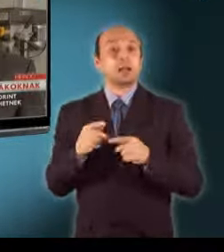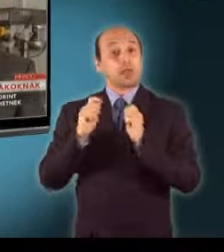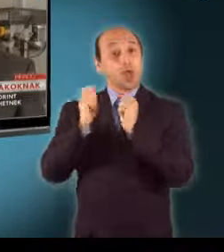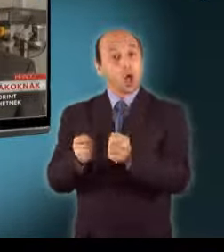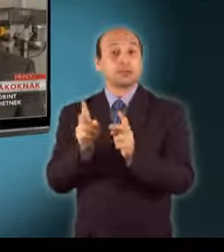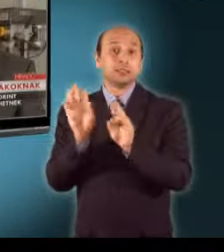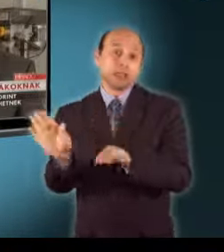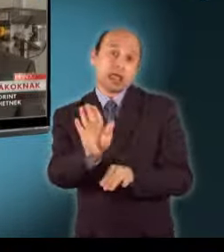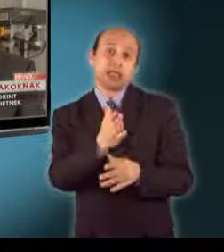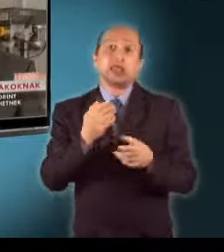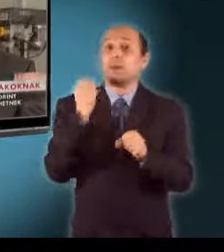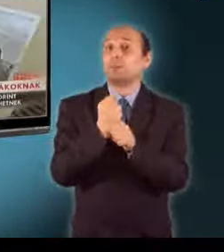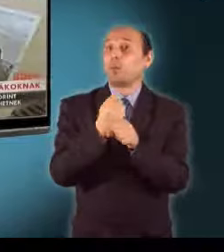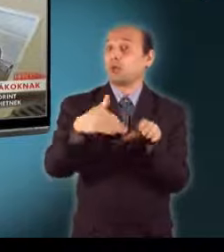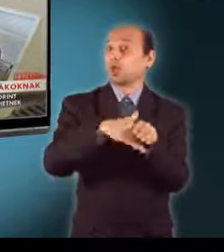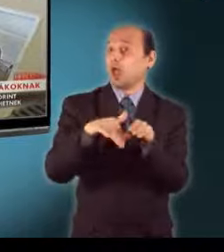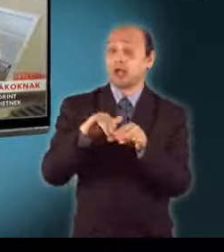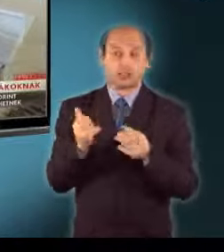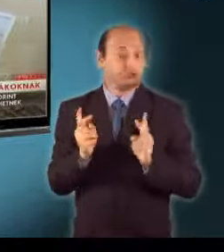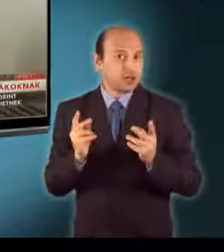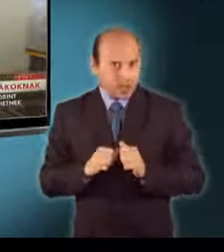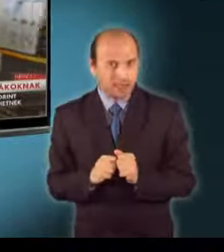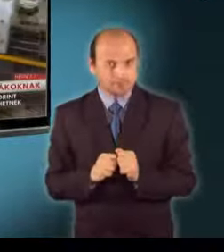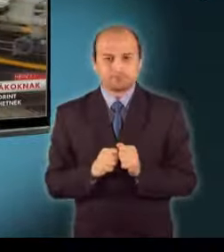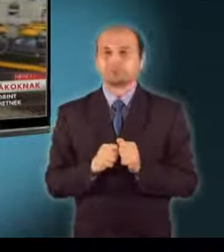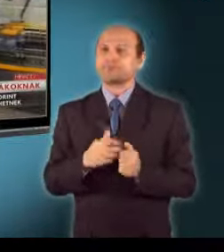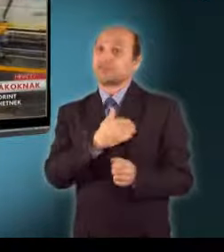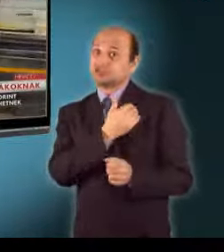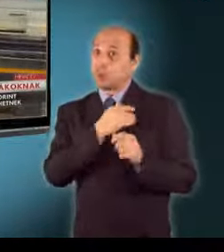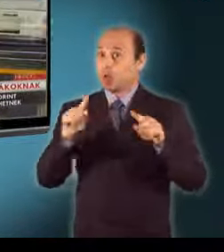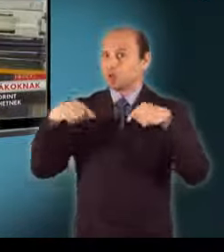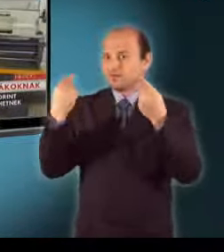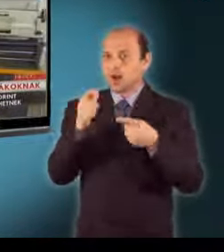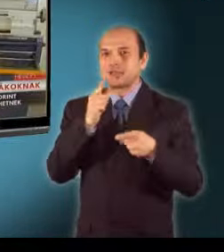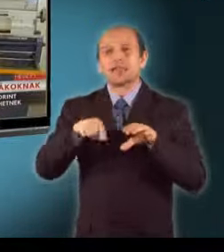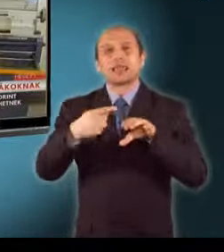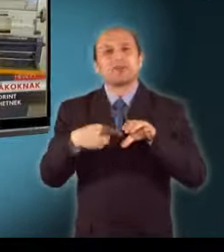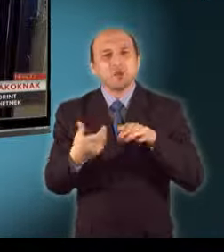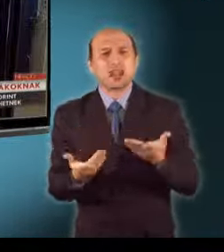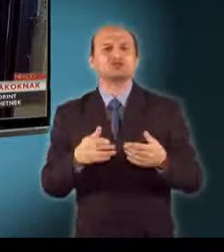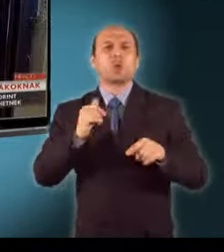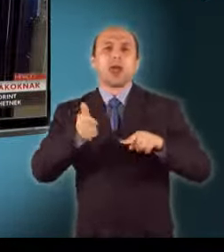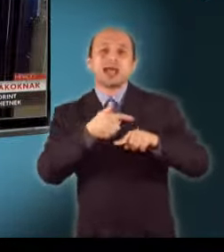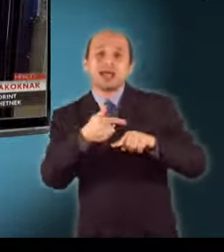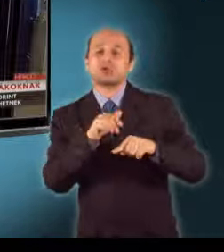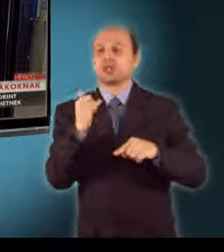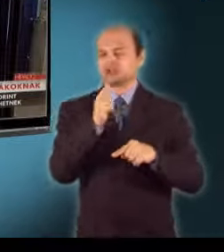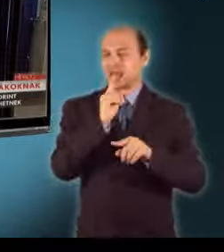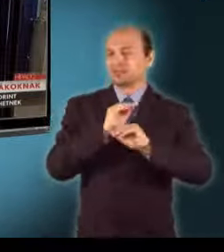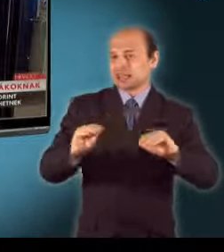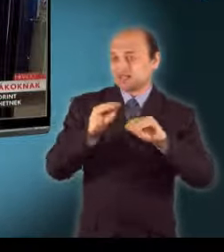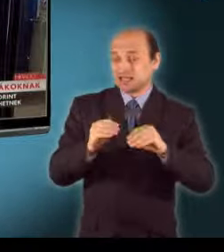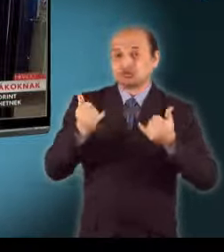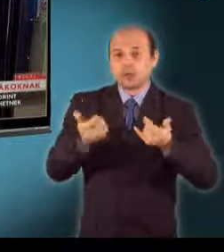részét alkalmazni is fogja tudni. Az iskola jövőre gépi forgácsolókat és heggesztőket is képez majd. A tanulműhelyeket